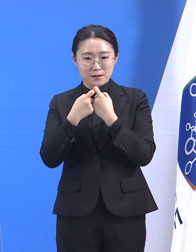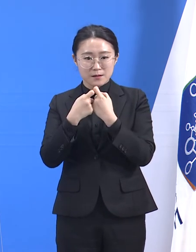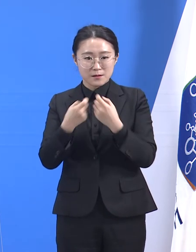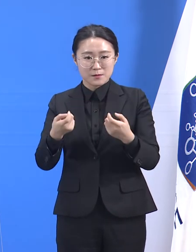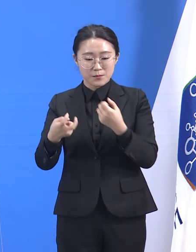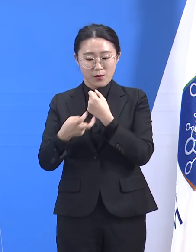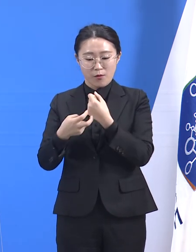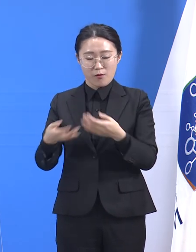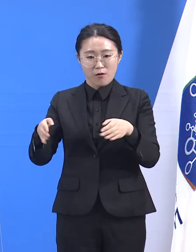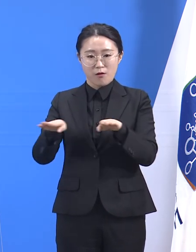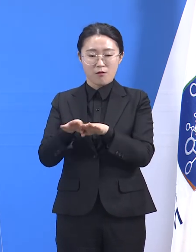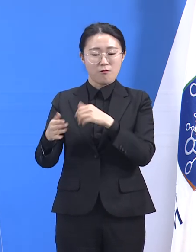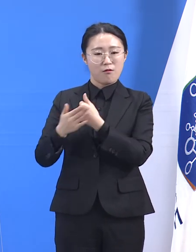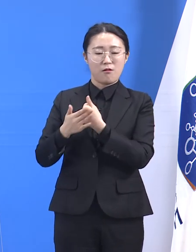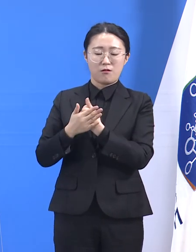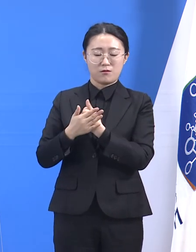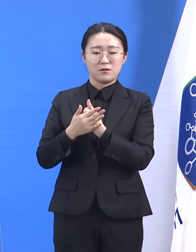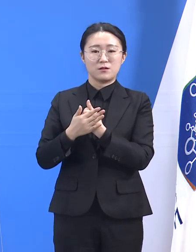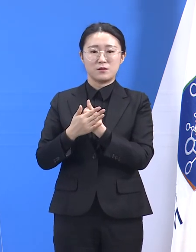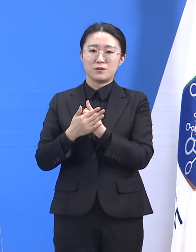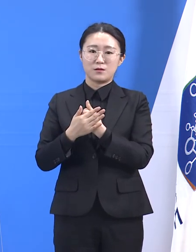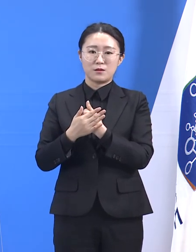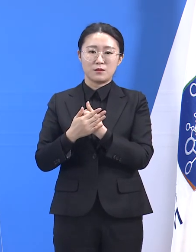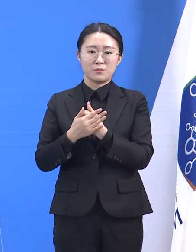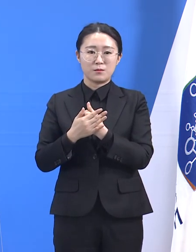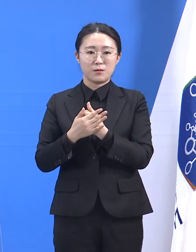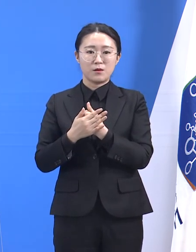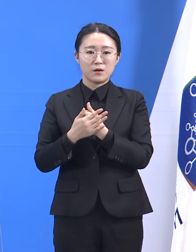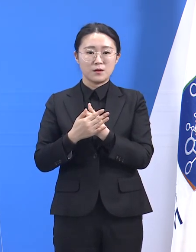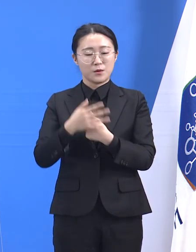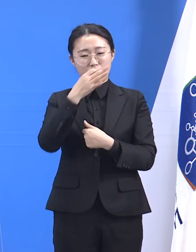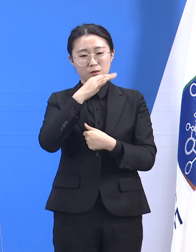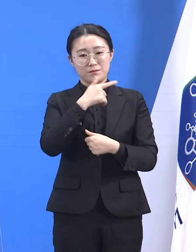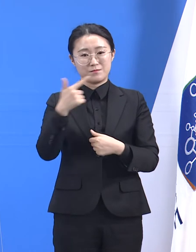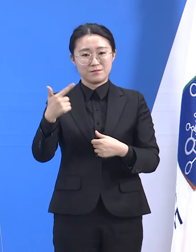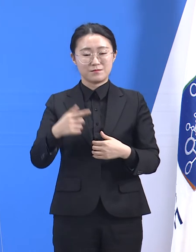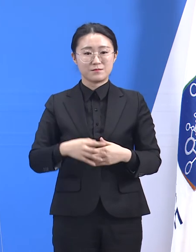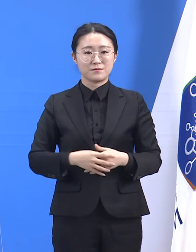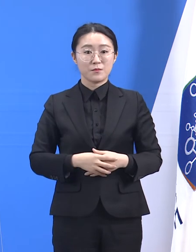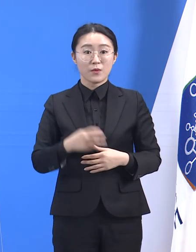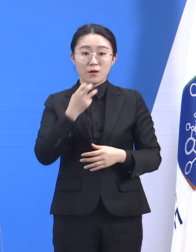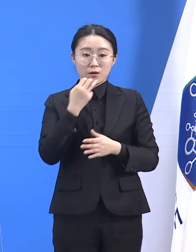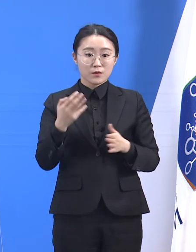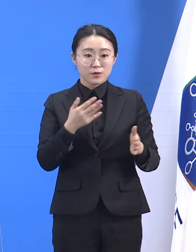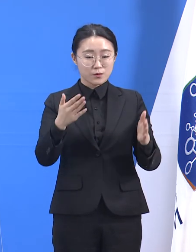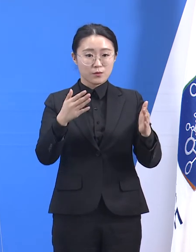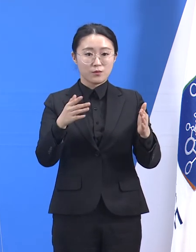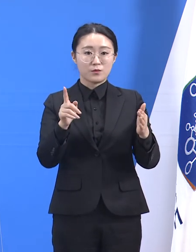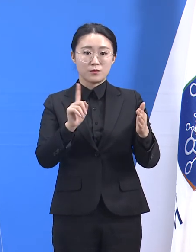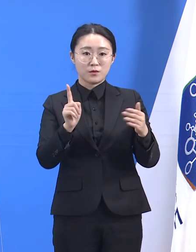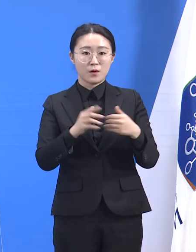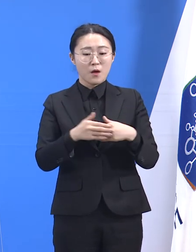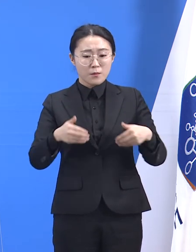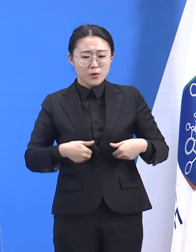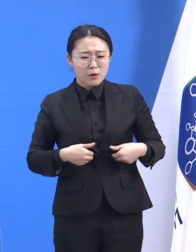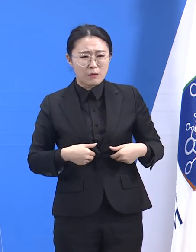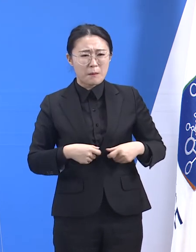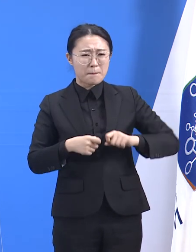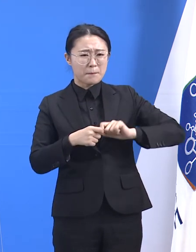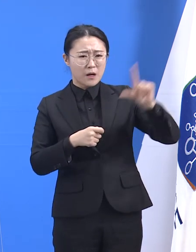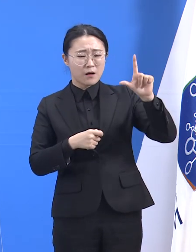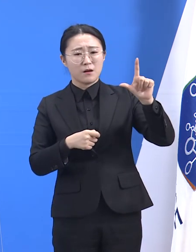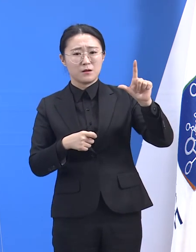경기도는 감염 취약시설 숫자는 많은 대비 의료자원은 상대적으로 부족합니다. 이를